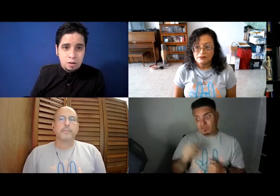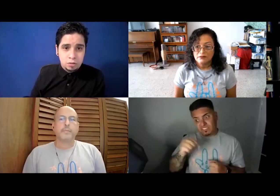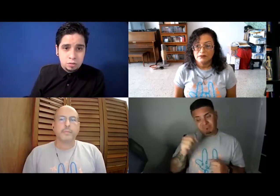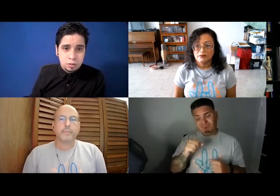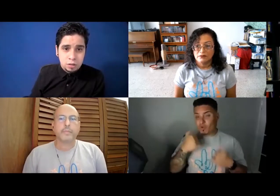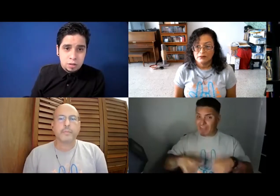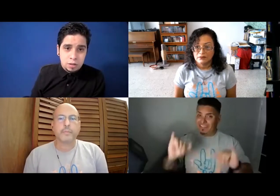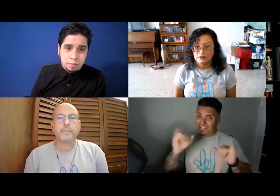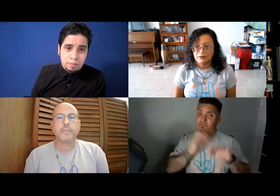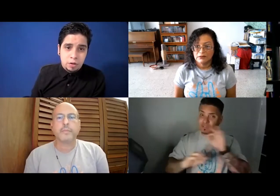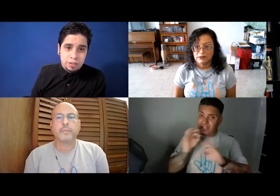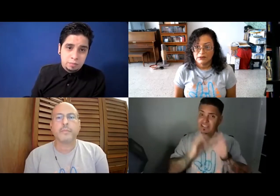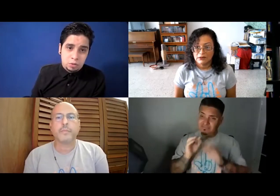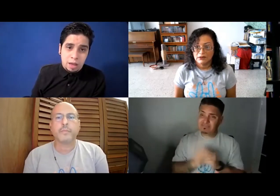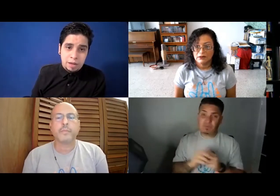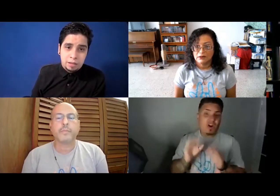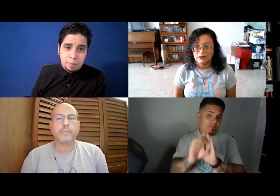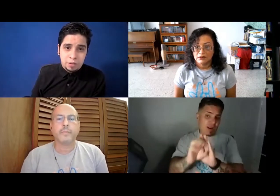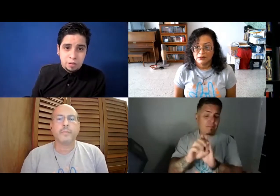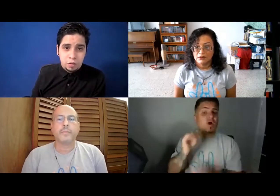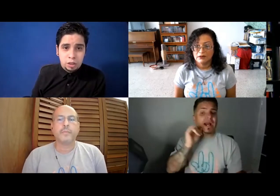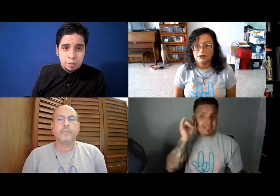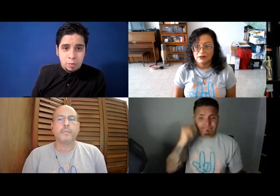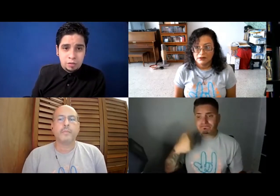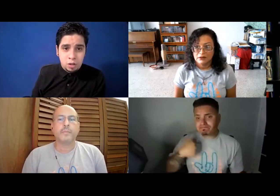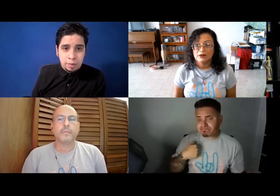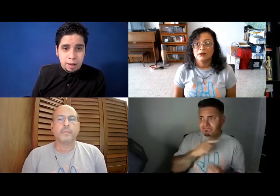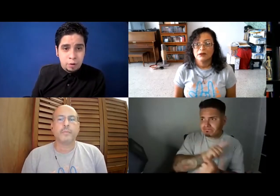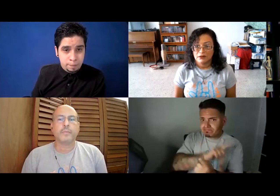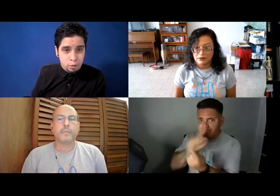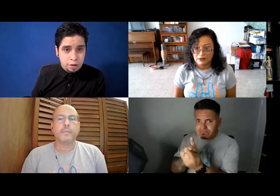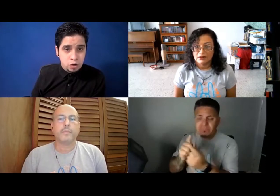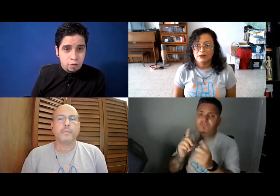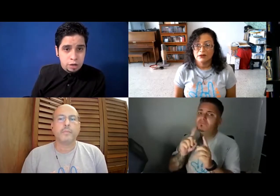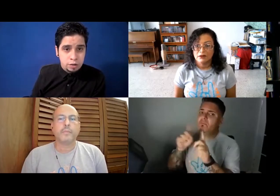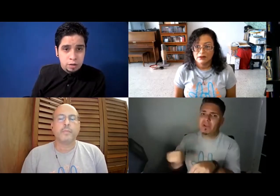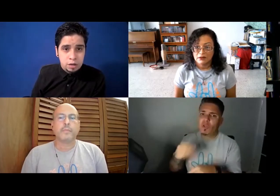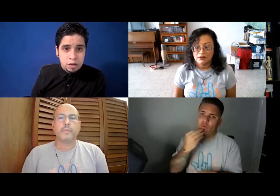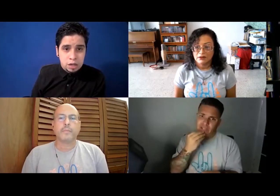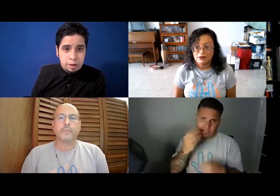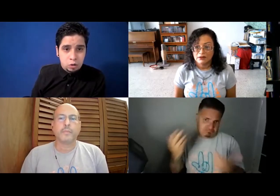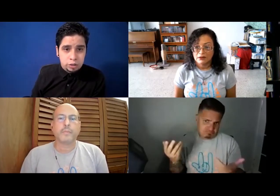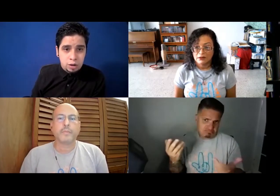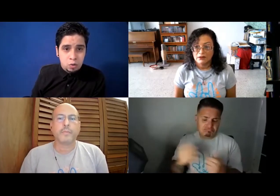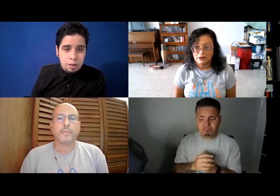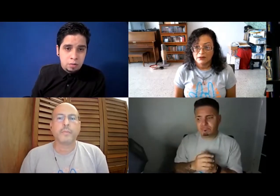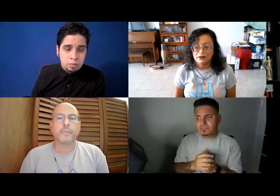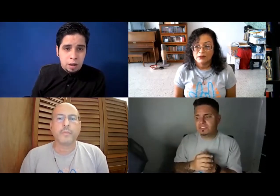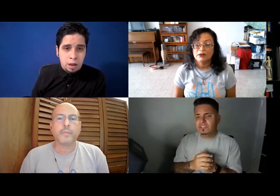luz, pero sí, todavía este proceso ha sido sustante para la comida sorda, ¿verdad? Por ejemplo, ayer yo fui y me encontré en un lugar, ¿verdad? A